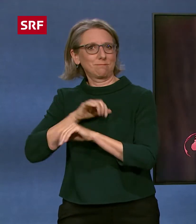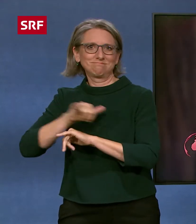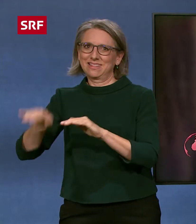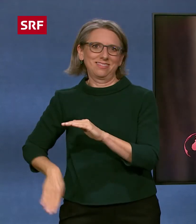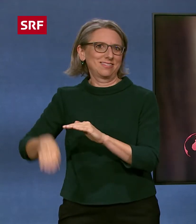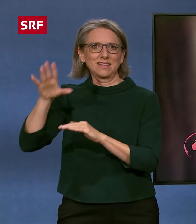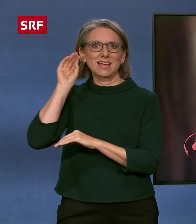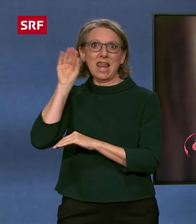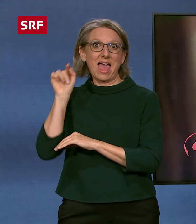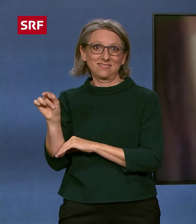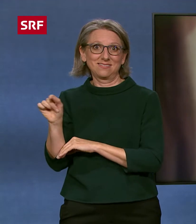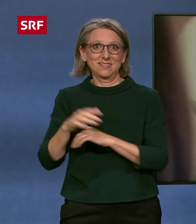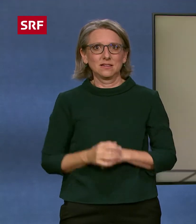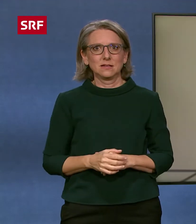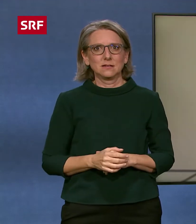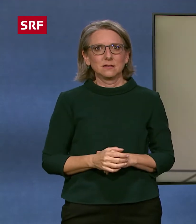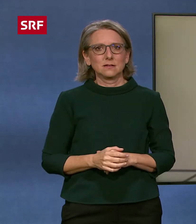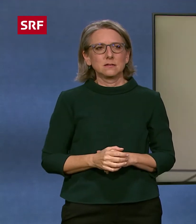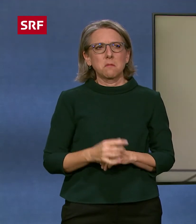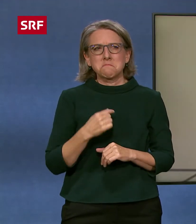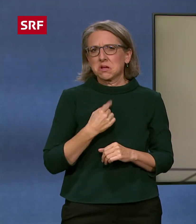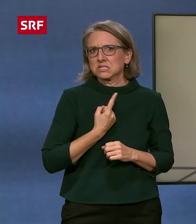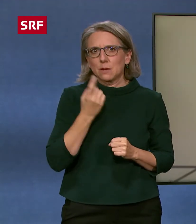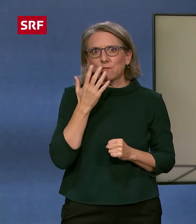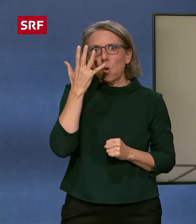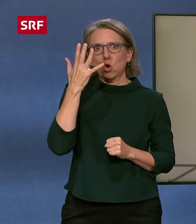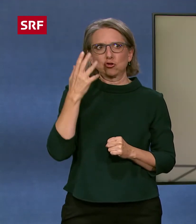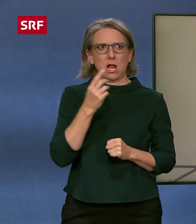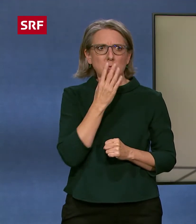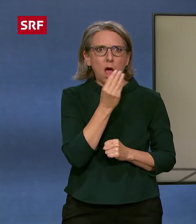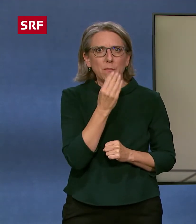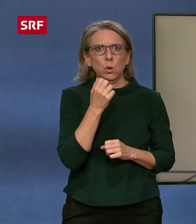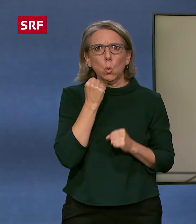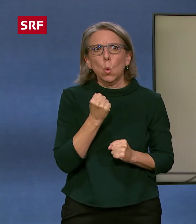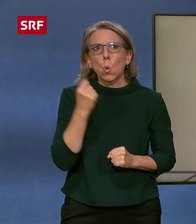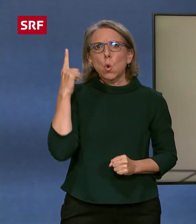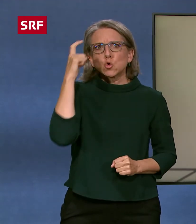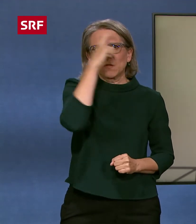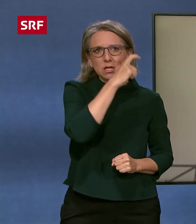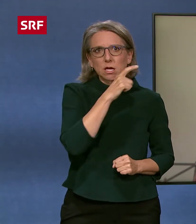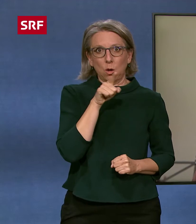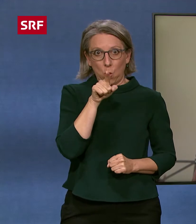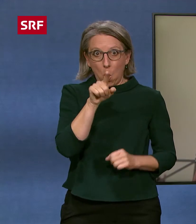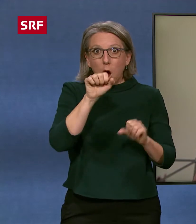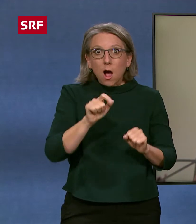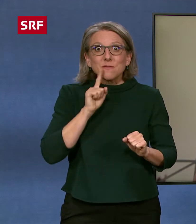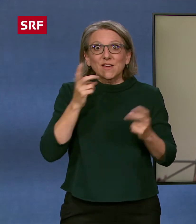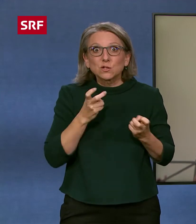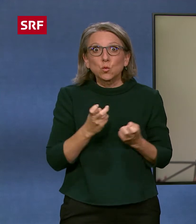ja. Ich stelle mir das Lippenlesen mega schwierig vor. du kannst ja jetzt vielleicht auch mal probieren, an meinen Lippen abzulesen,